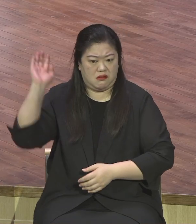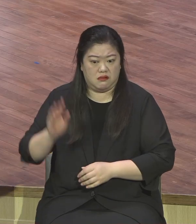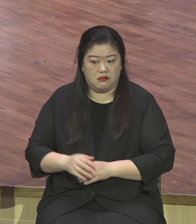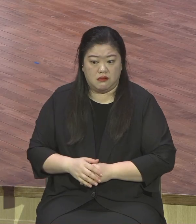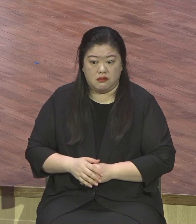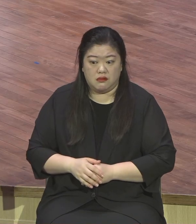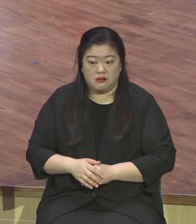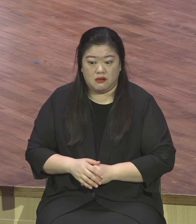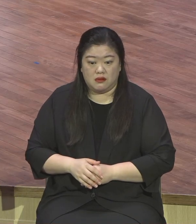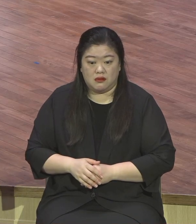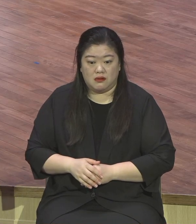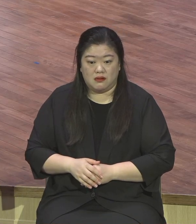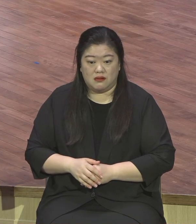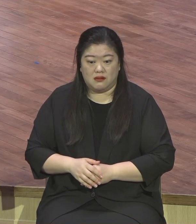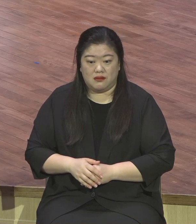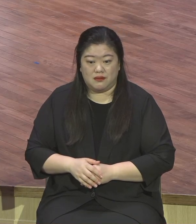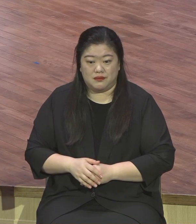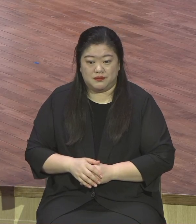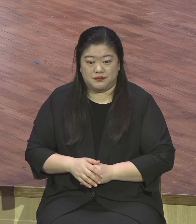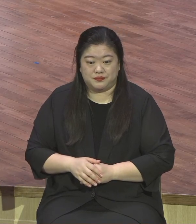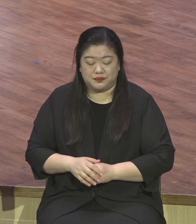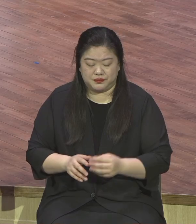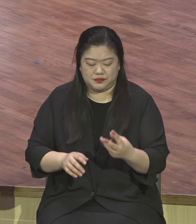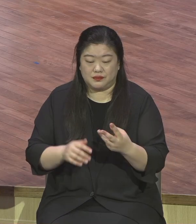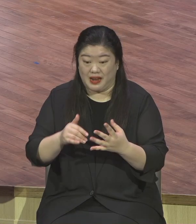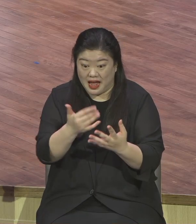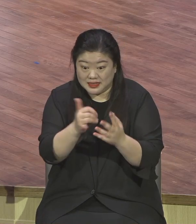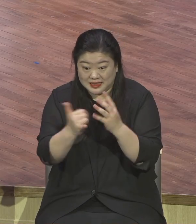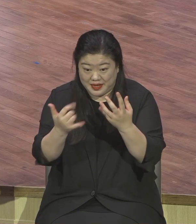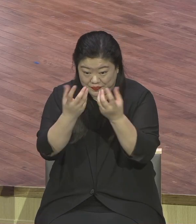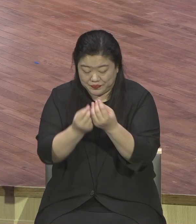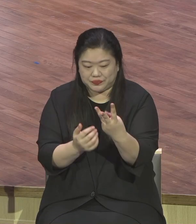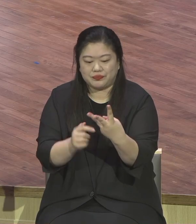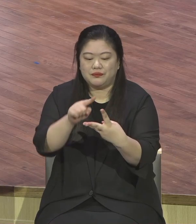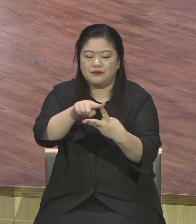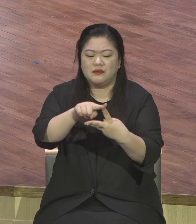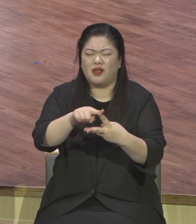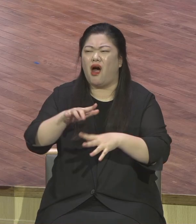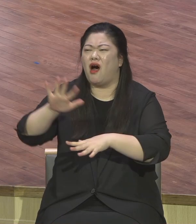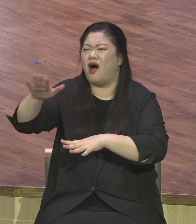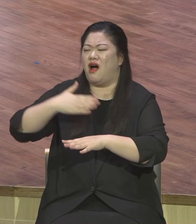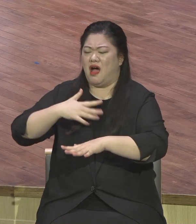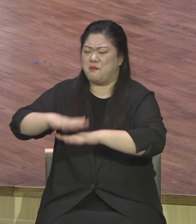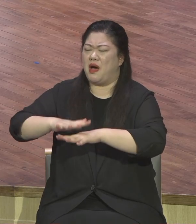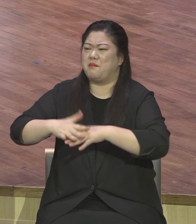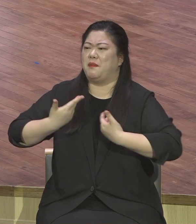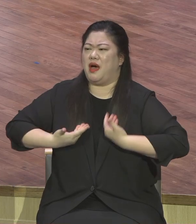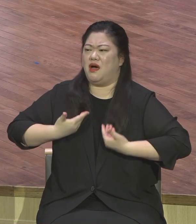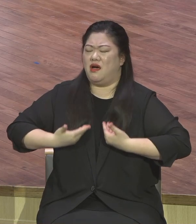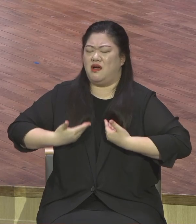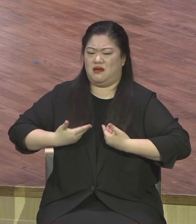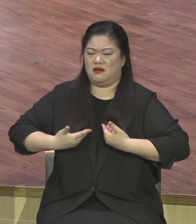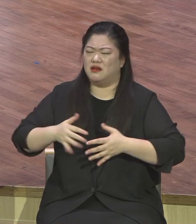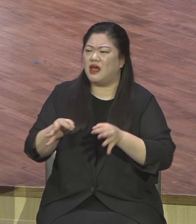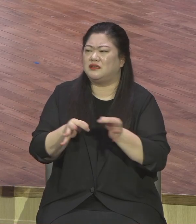한 사람은 나의 밭에 일이 바빠서 뭐까 장사가 바빠서